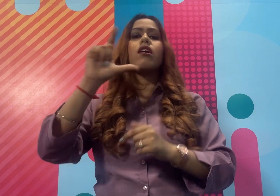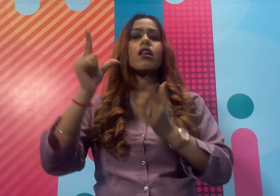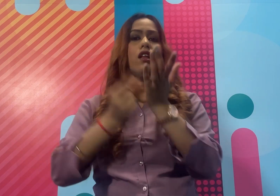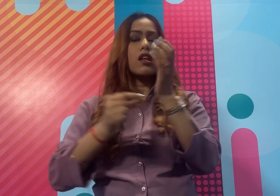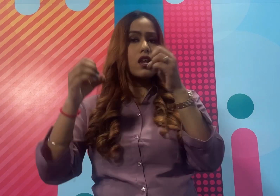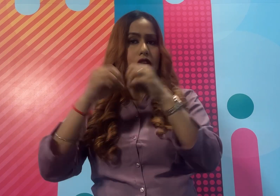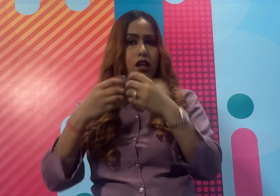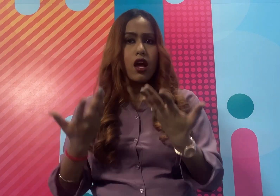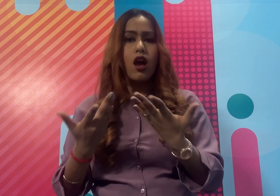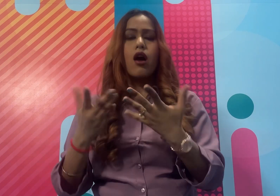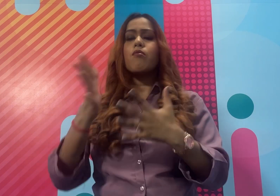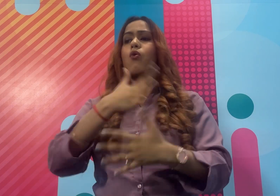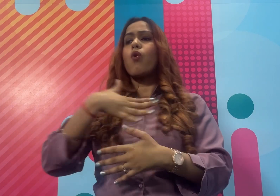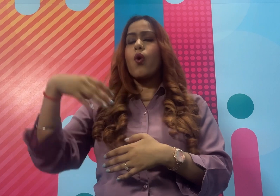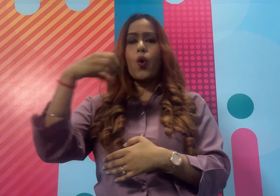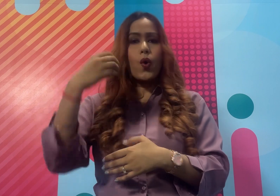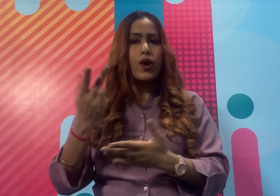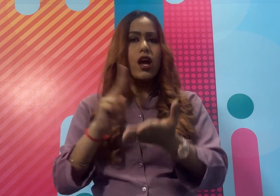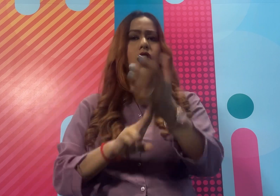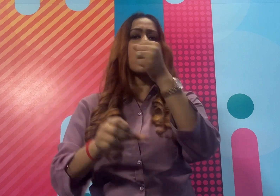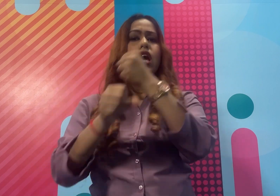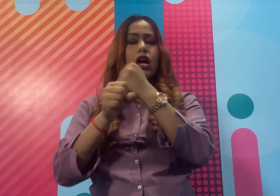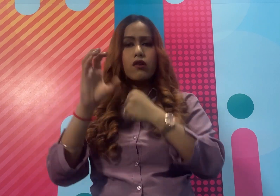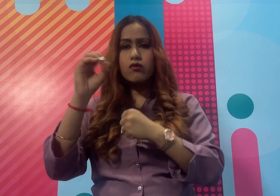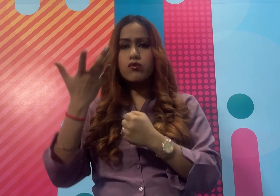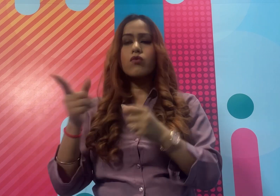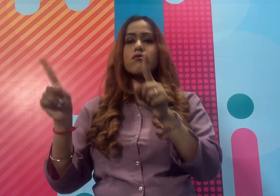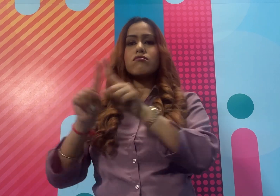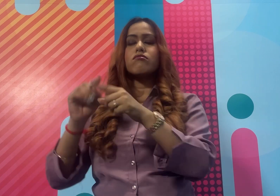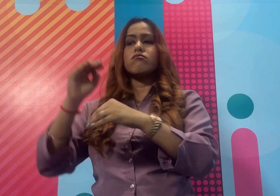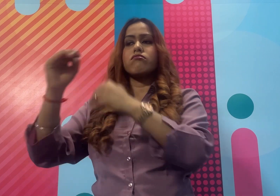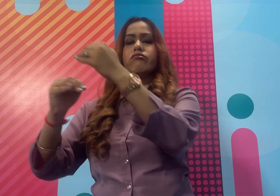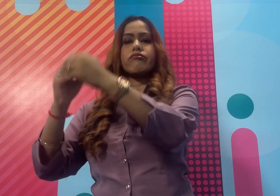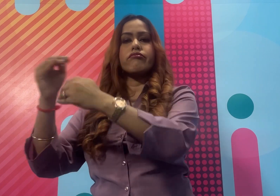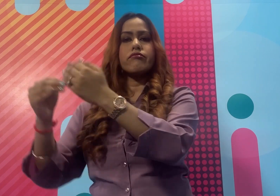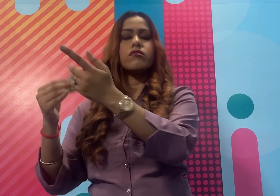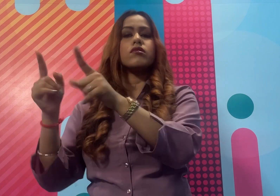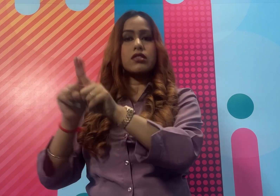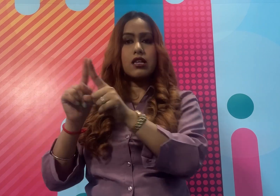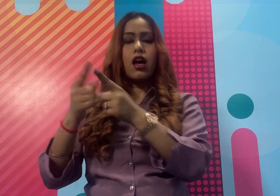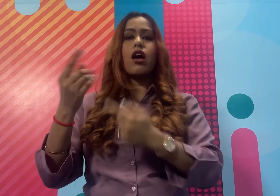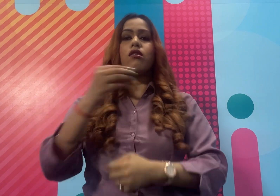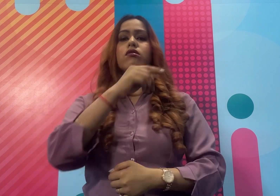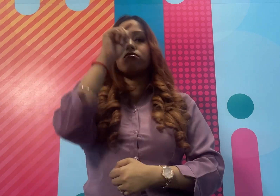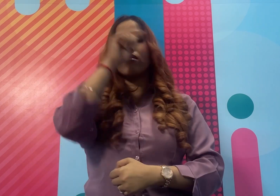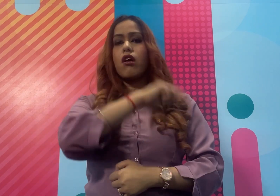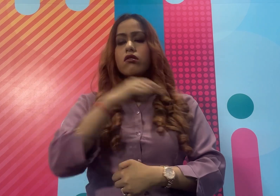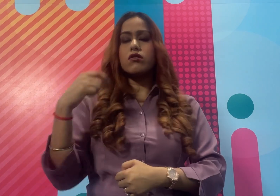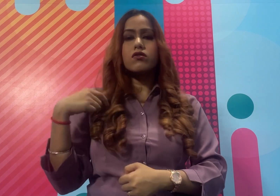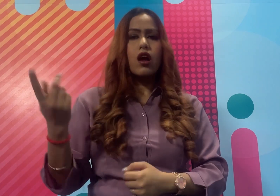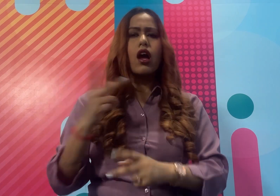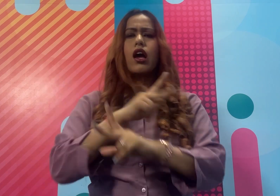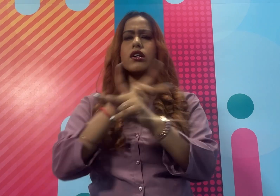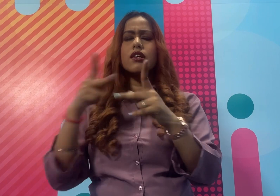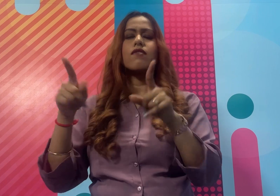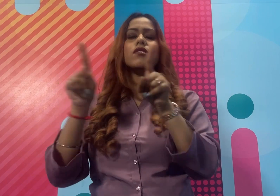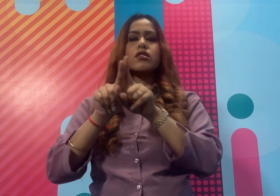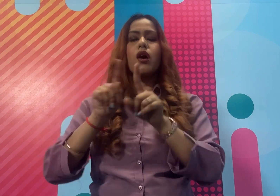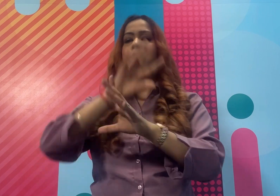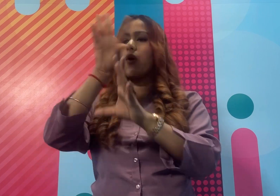colleges, deaf clubs और organizations के तुरू पास की गई है और यह language चर्च और दूसरे